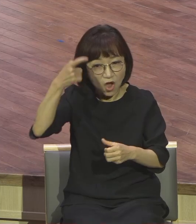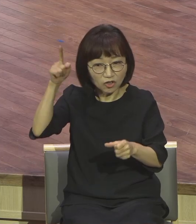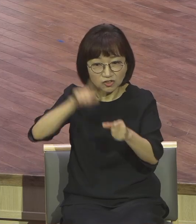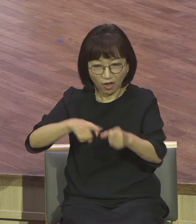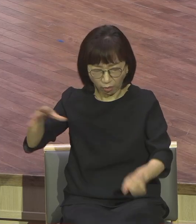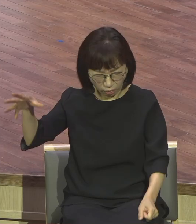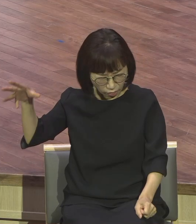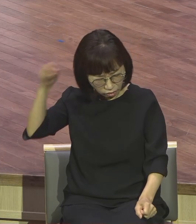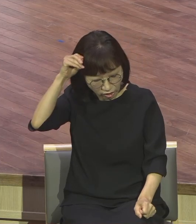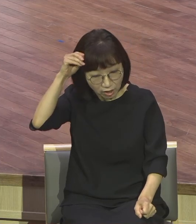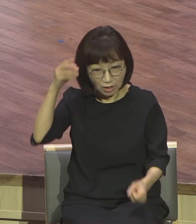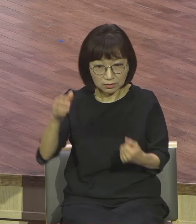앞에서 감히